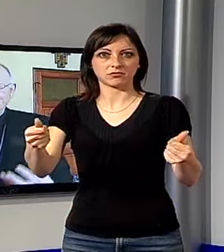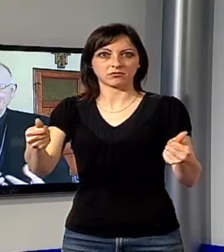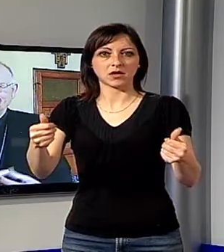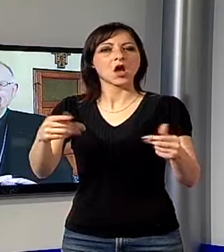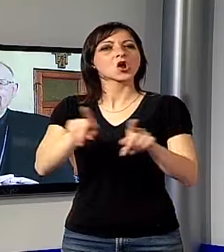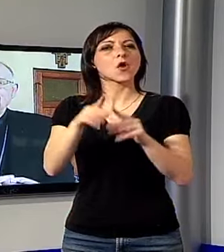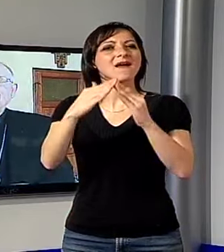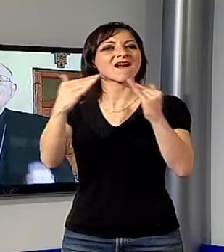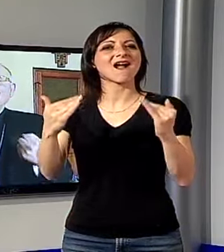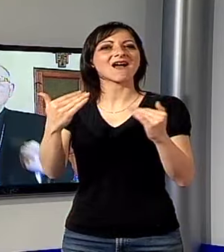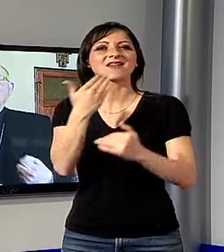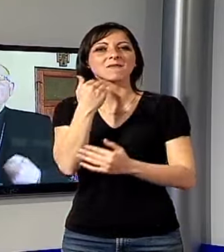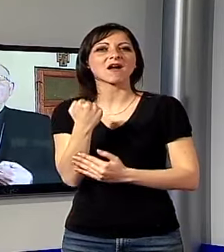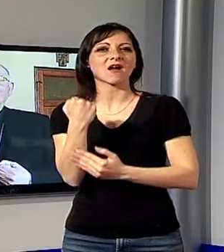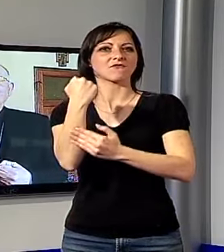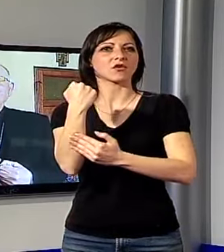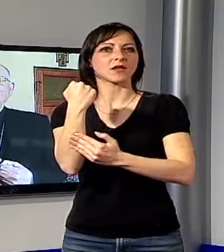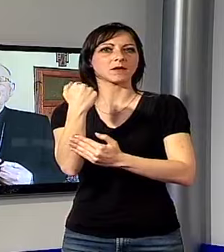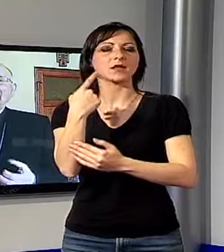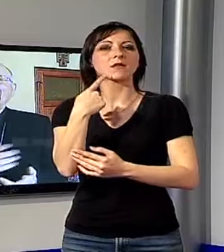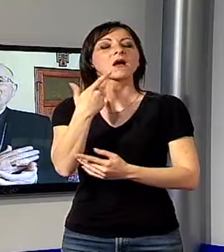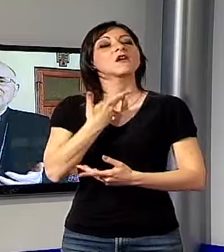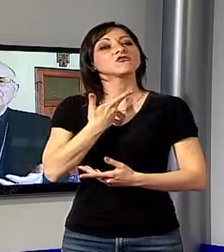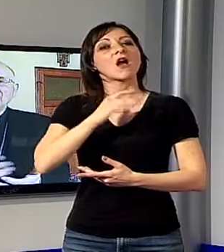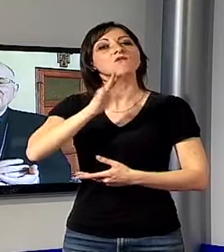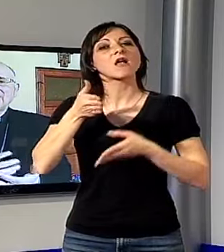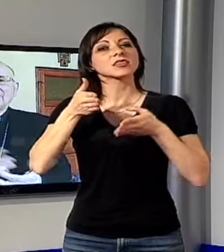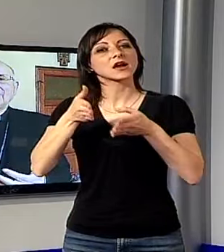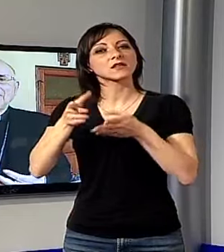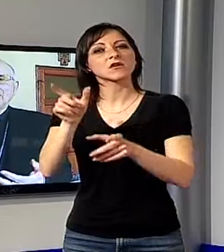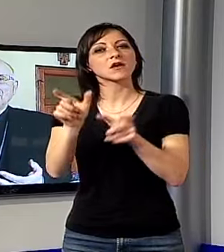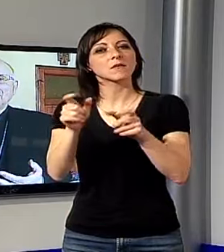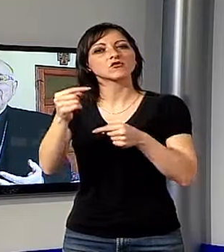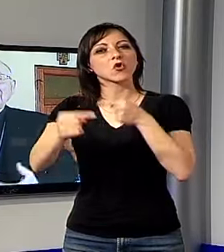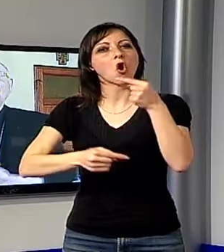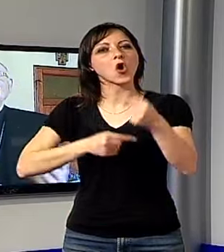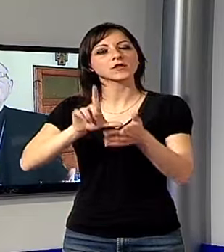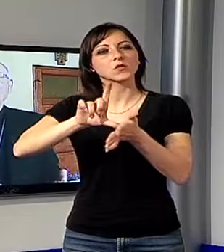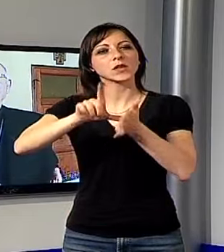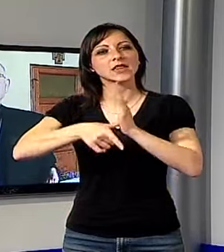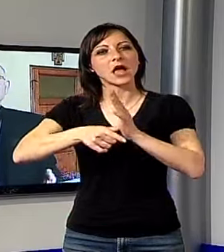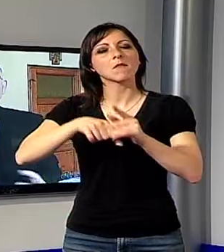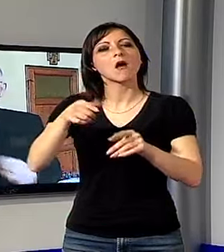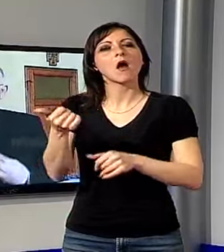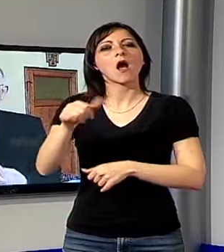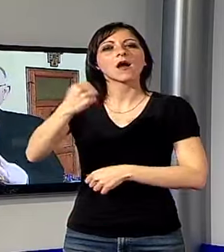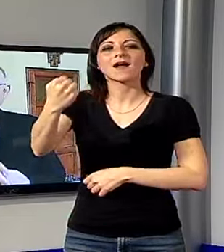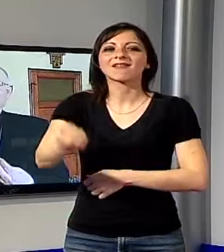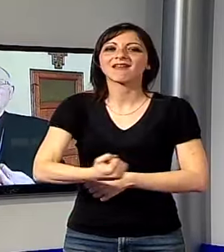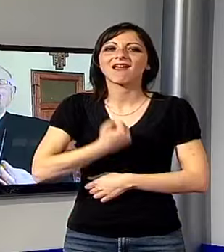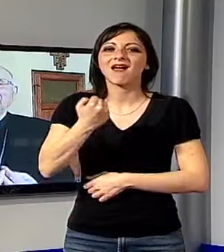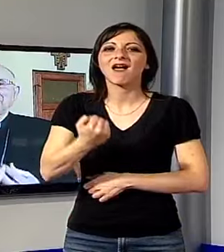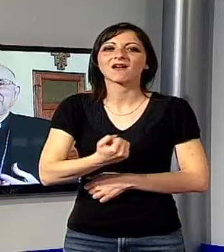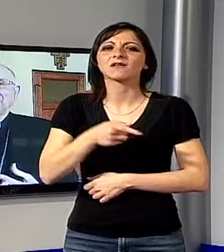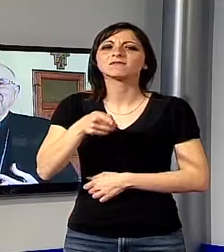fondamento. Ma invece c'è una categoria di persone che regge, regge nel tempo, anche nei secoli. E sapete chi è